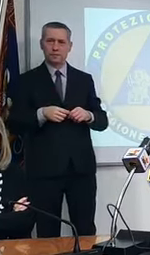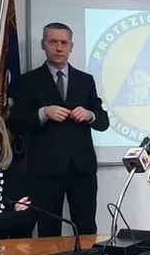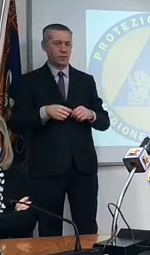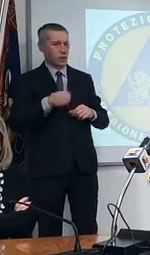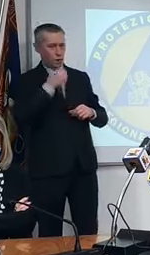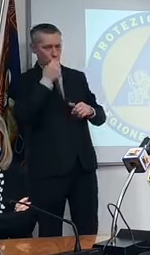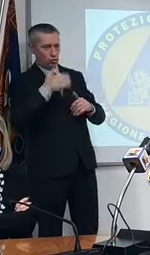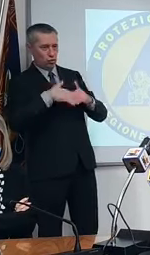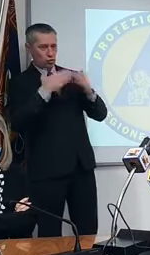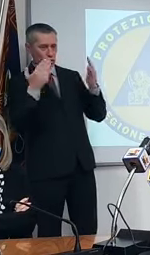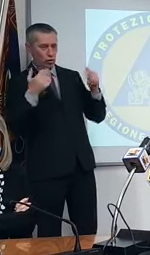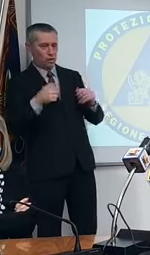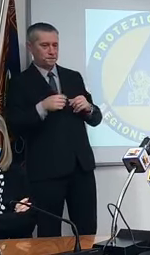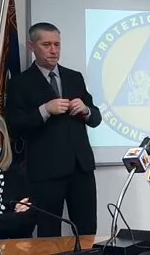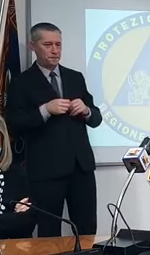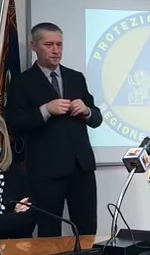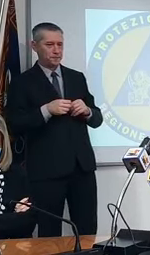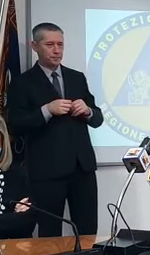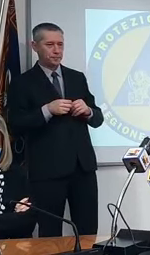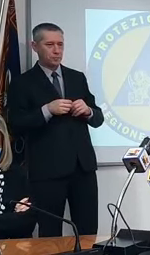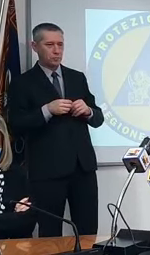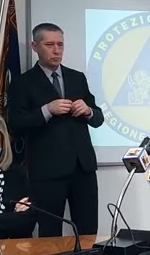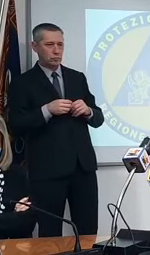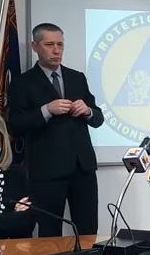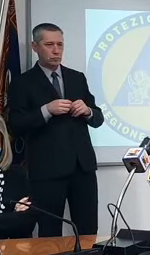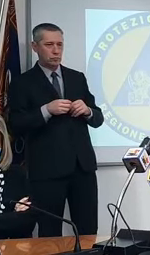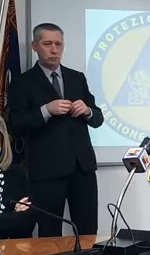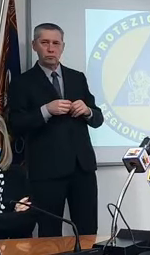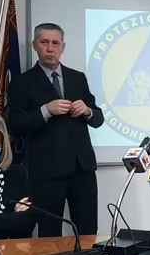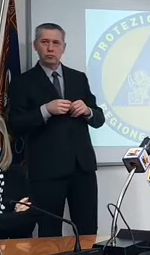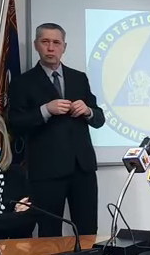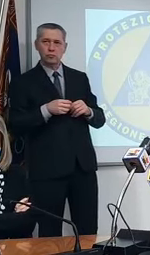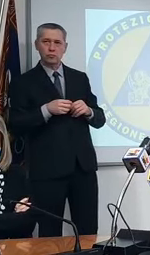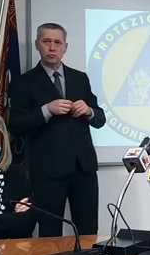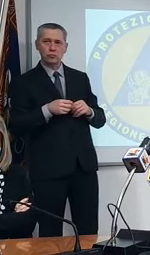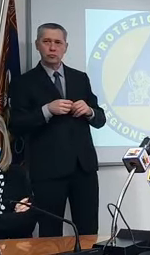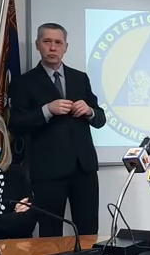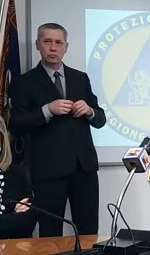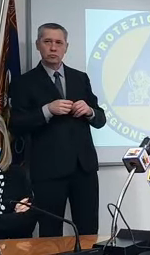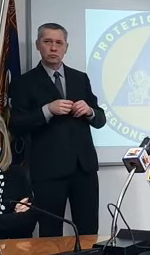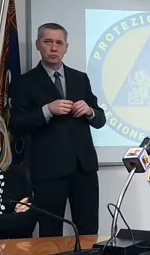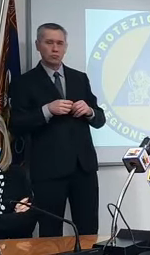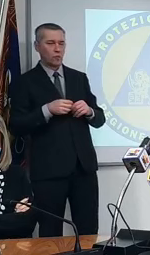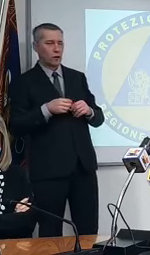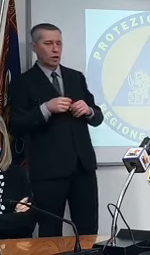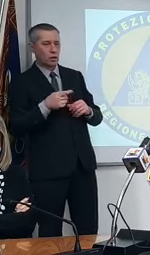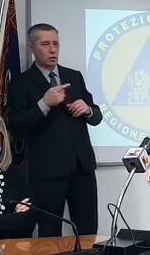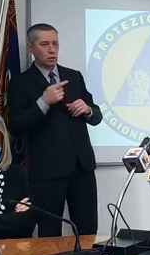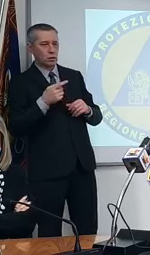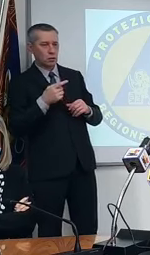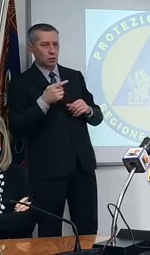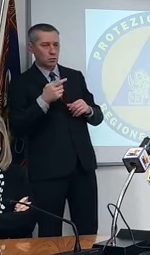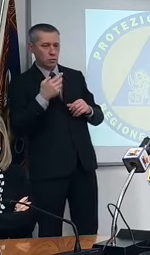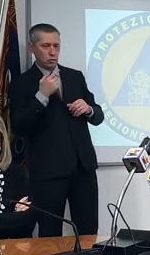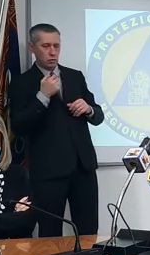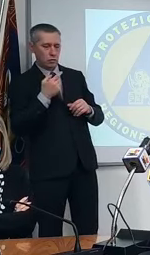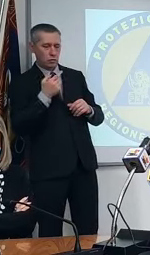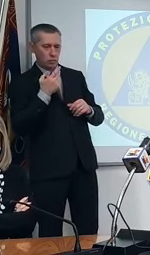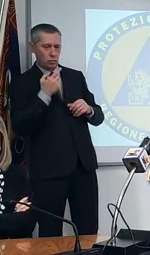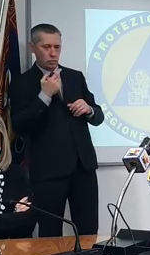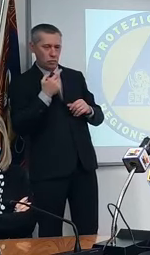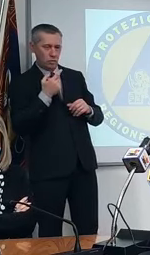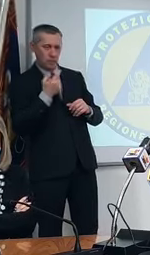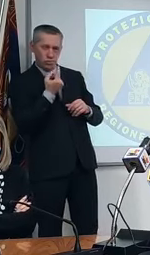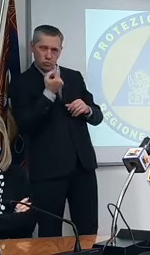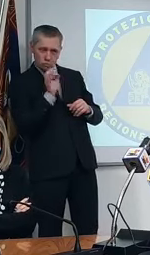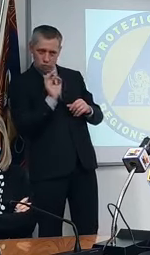buongiorno buongiorno mi collego due casi detti in precedenza in questo caso